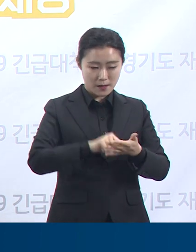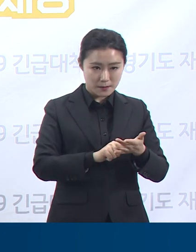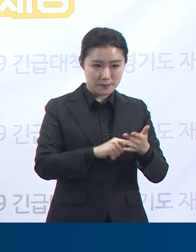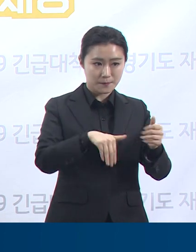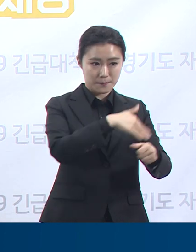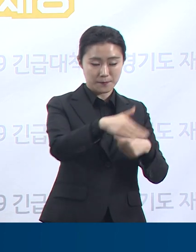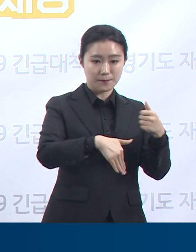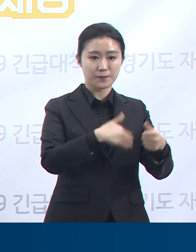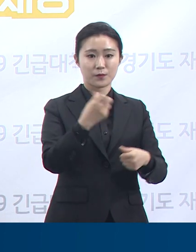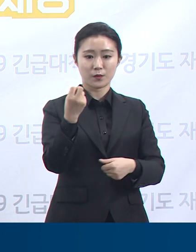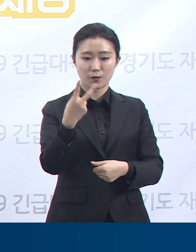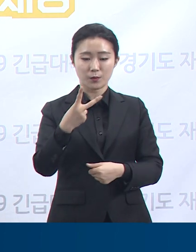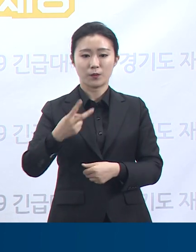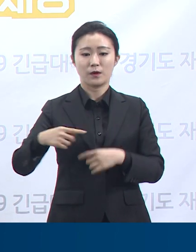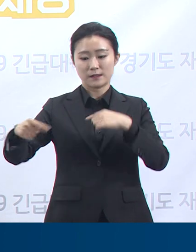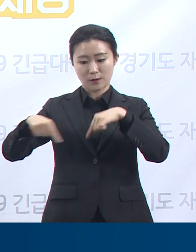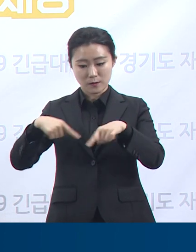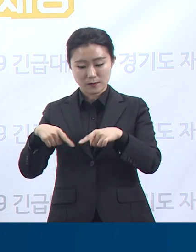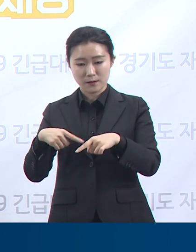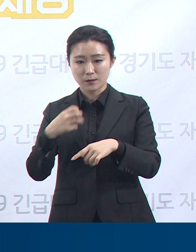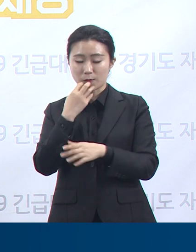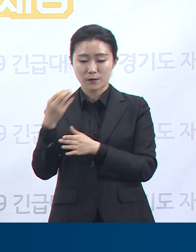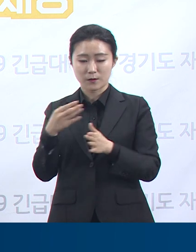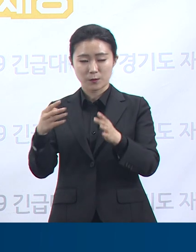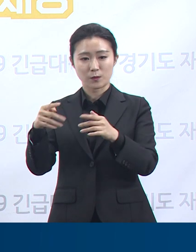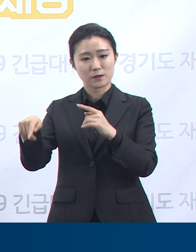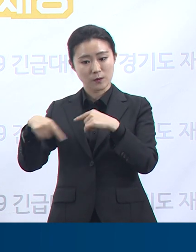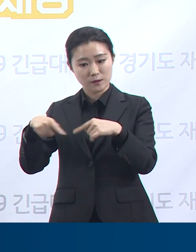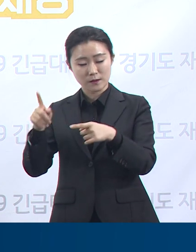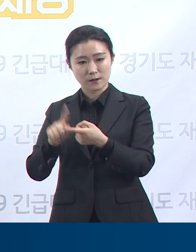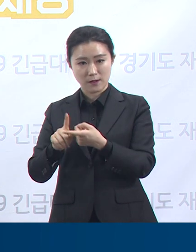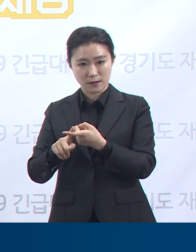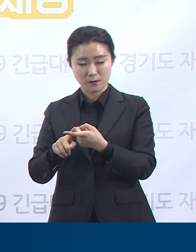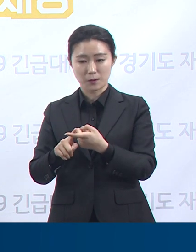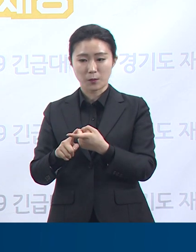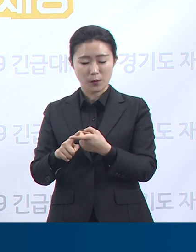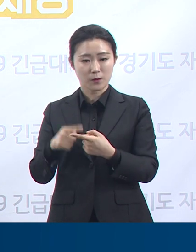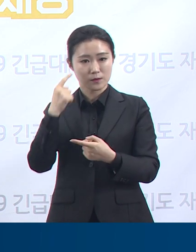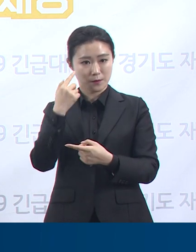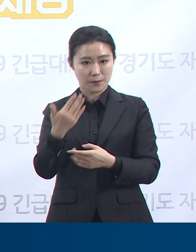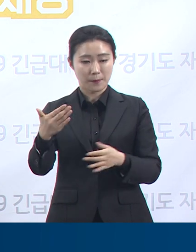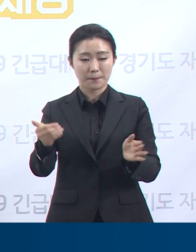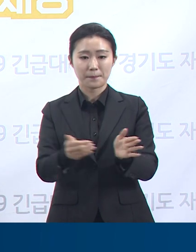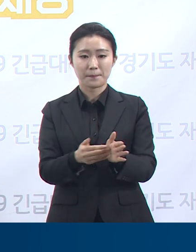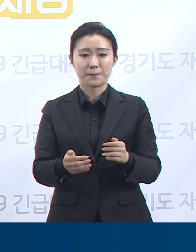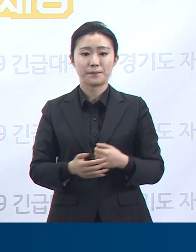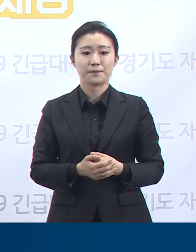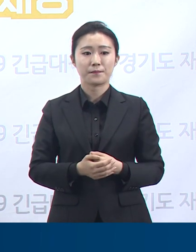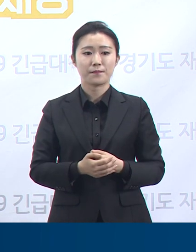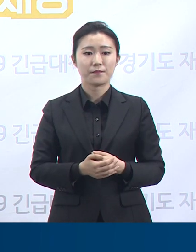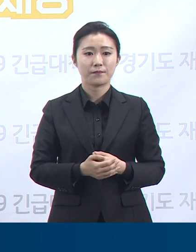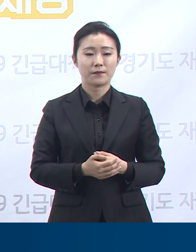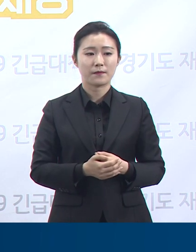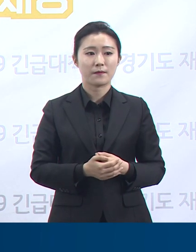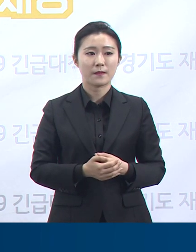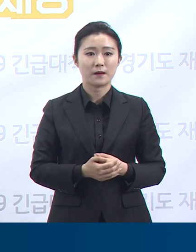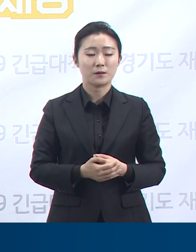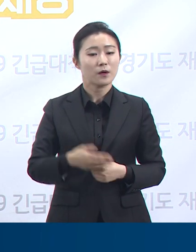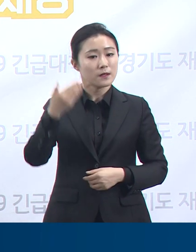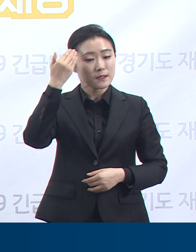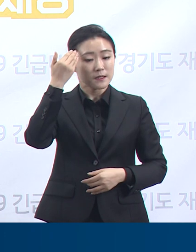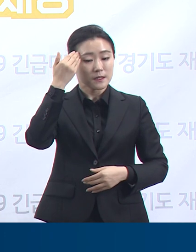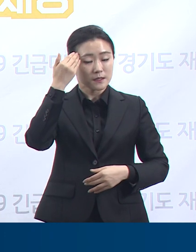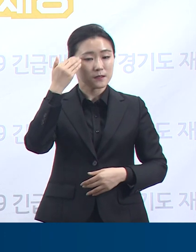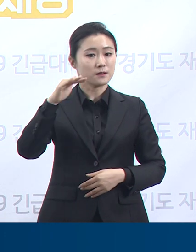이슈 등이었습니다. 설문조사 결과에 따르면 코로나19에 대한 주관적 위험인식 수준은 대체로 높은 편이었습니다.